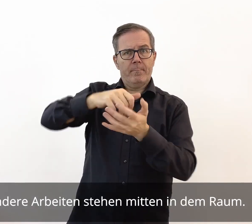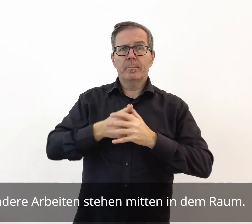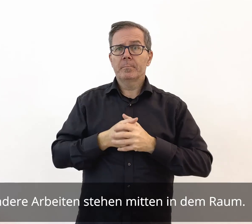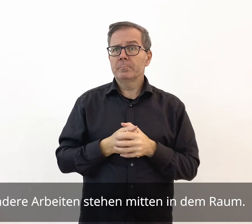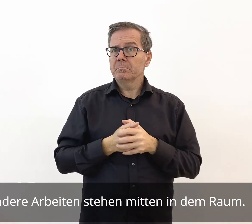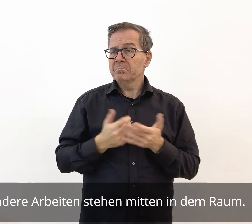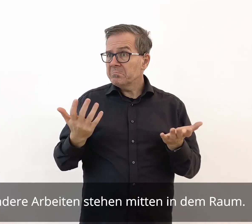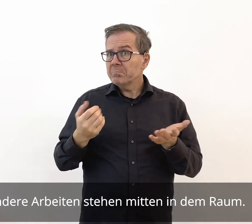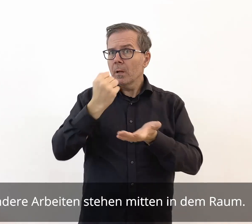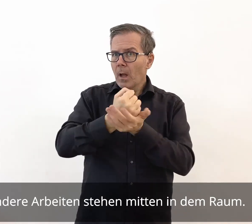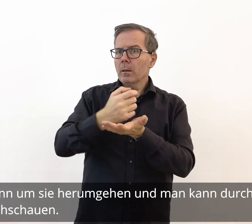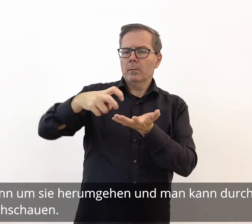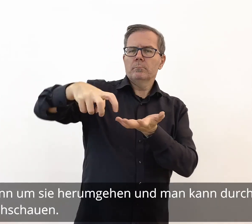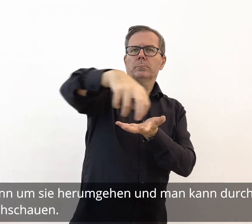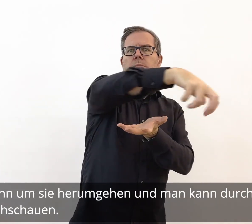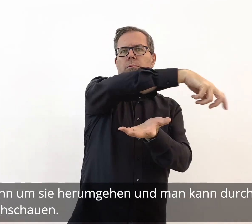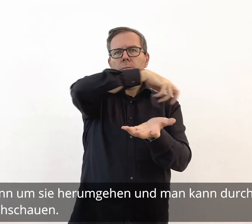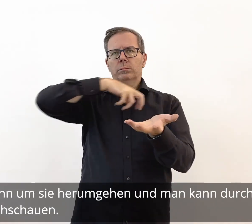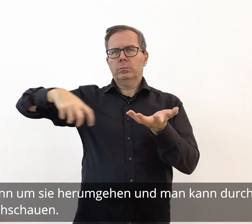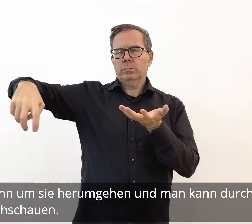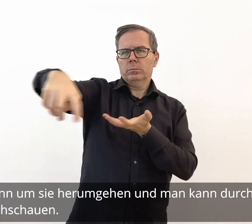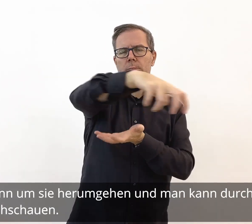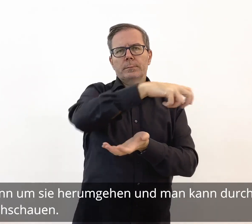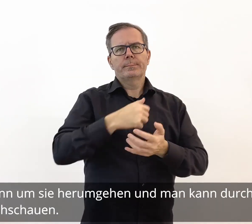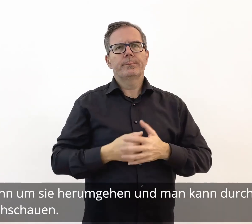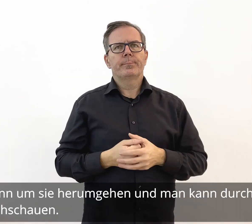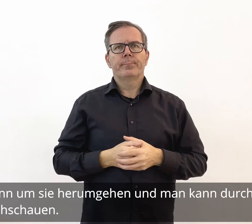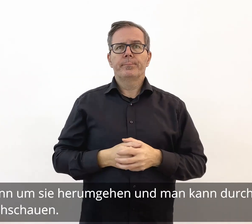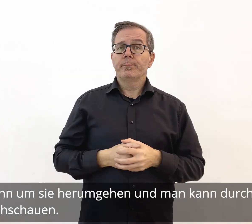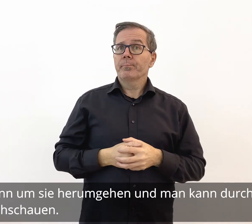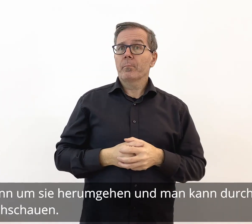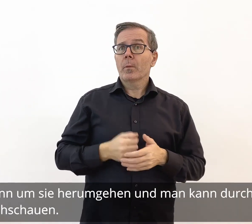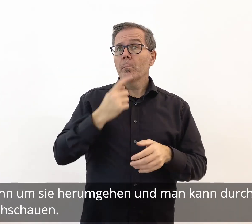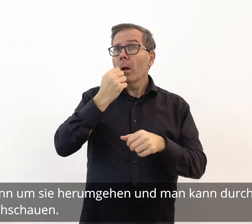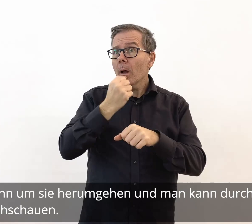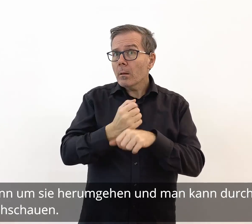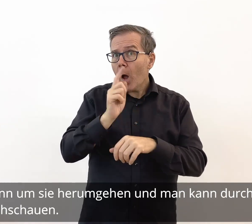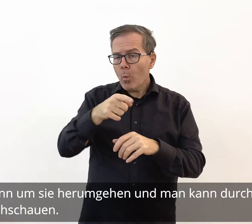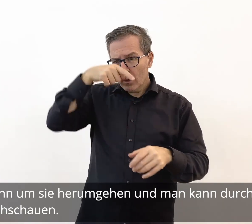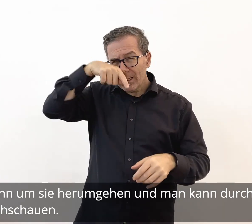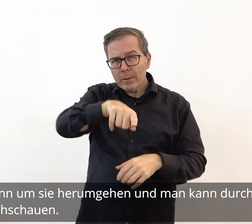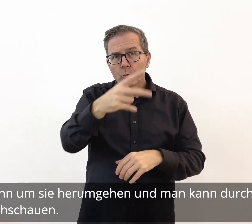mitten in dem Raum. Man kann um sie herumgehen und man kann durch sie hindurchschauen.